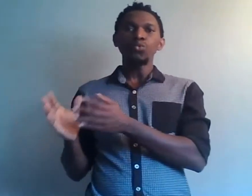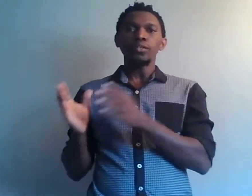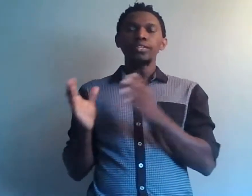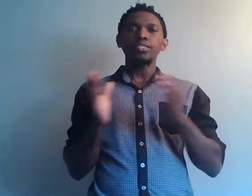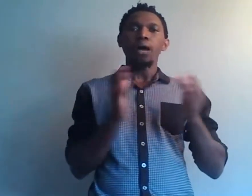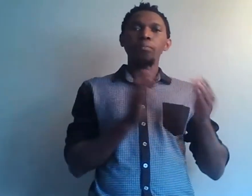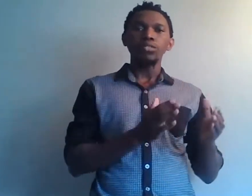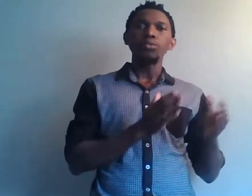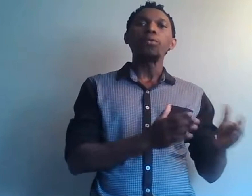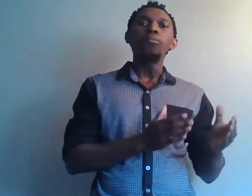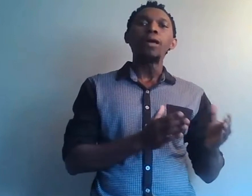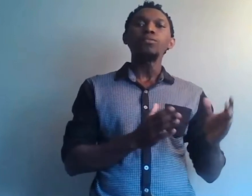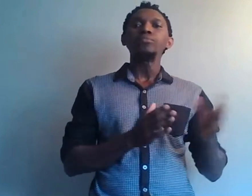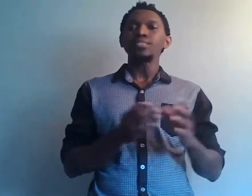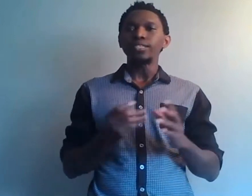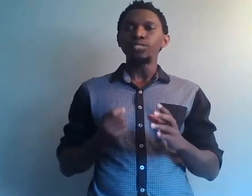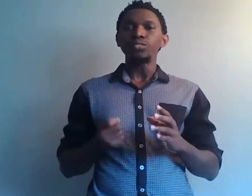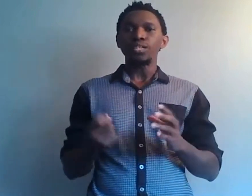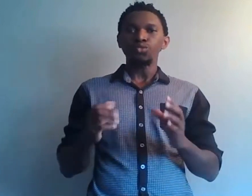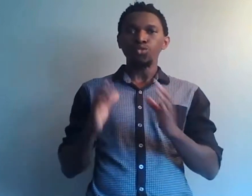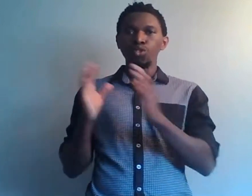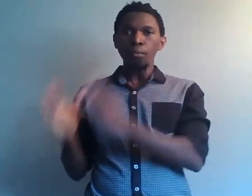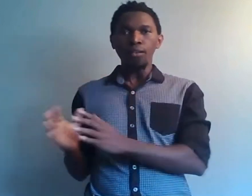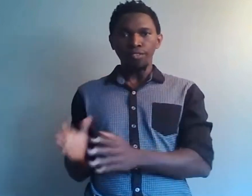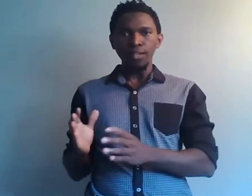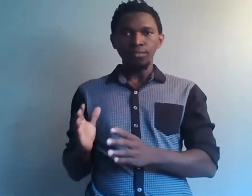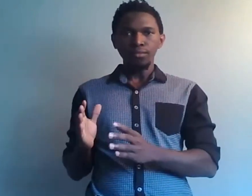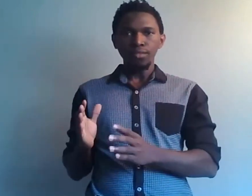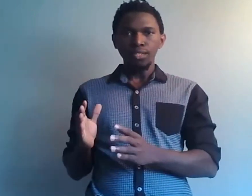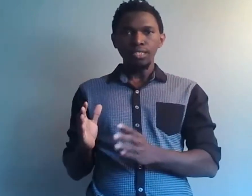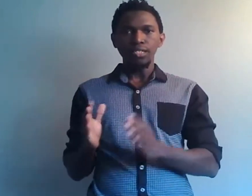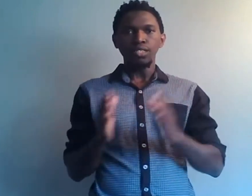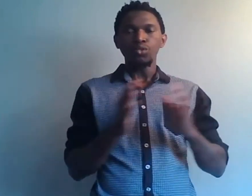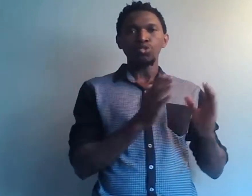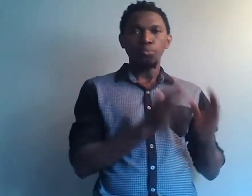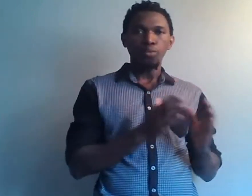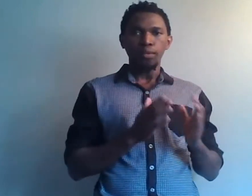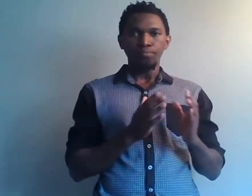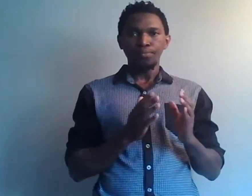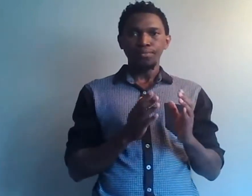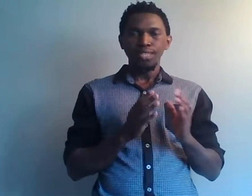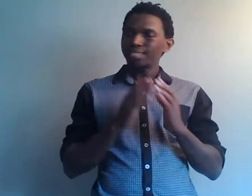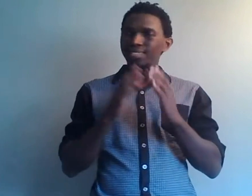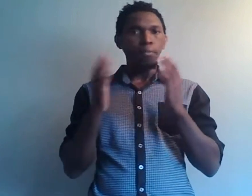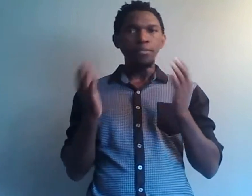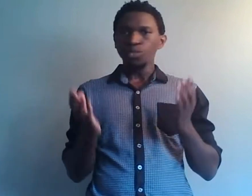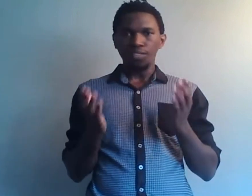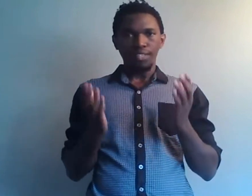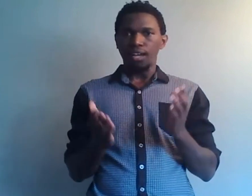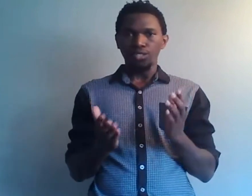qui a apporté le problème ou bien c'est l'utilisation que l'homme en fait qui est en qui cause le problème ? C'est la même chose avec de l'argent.